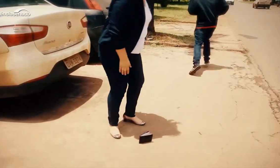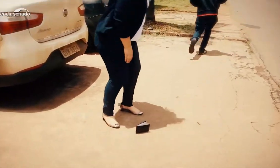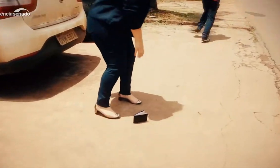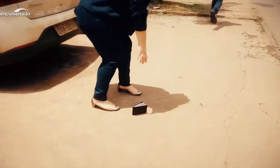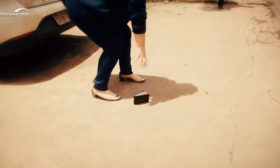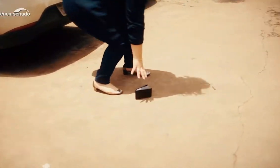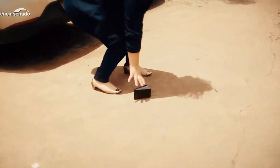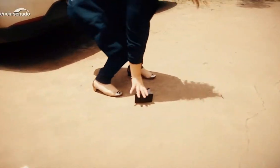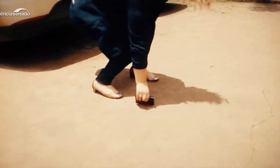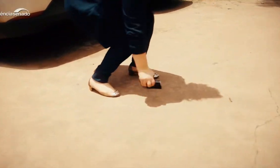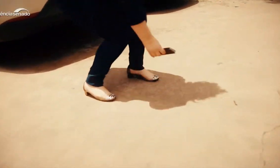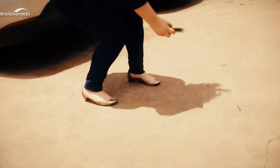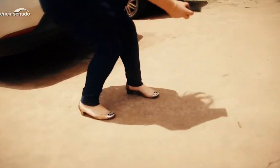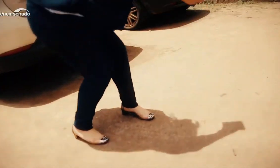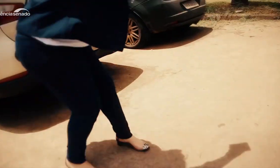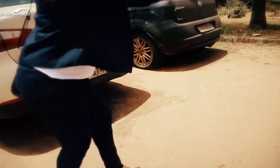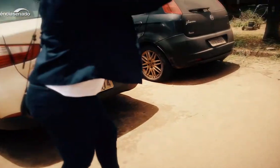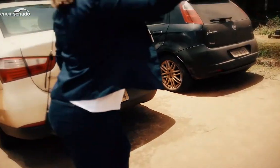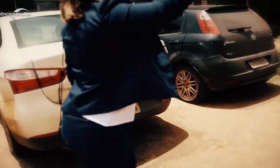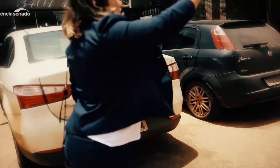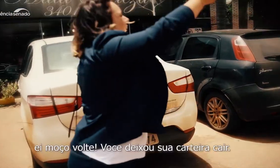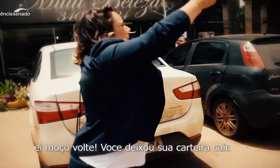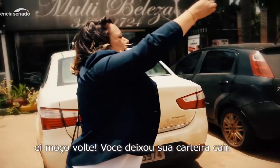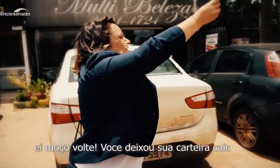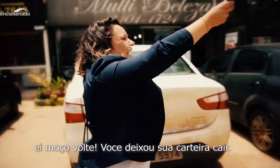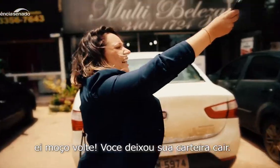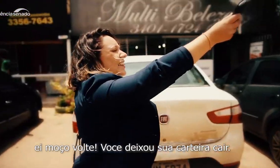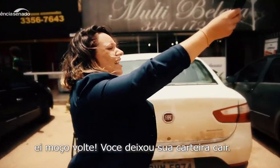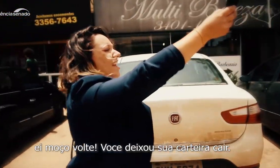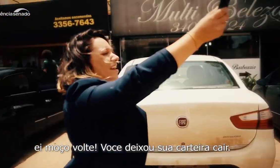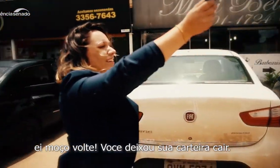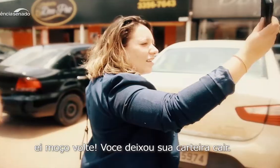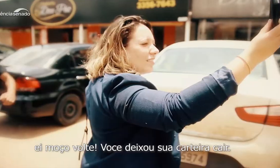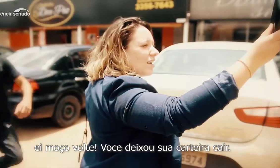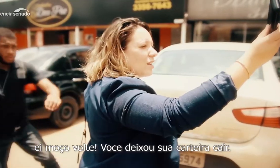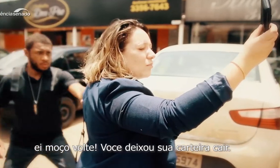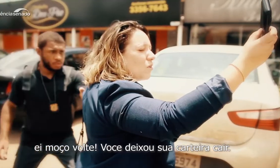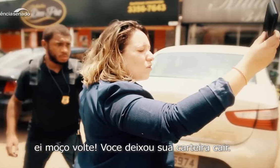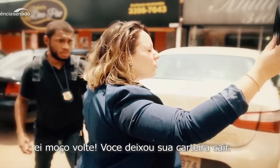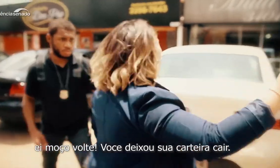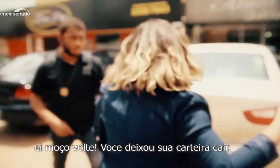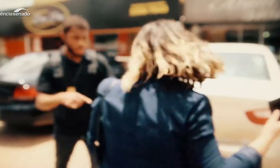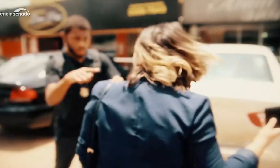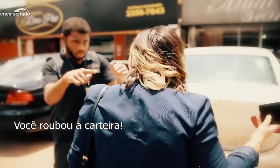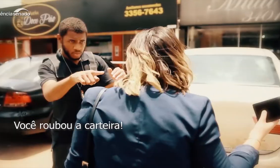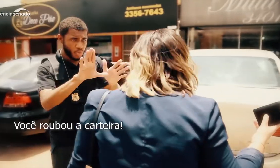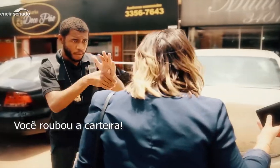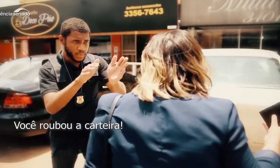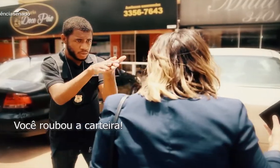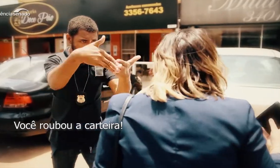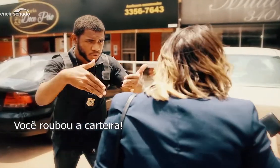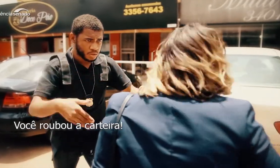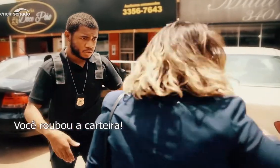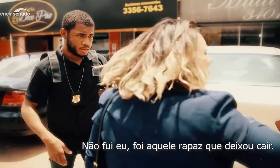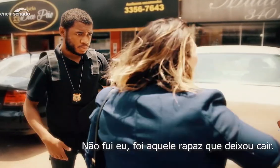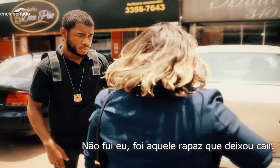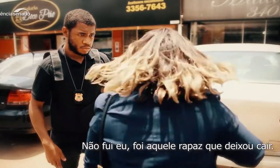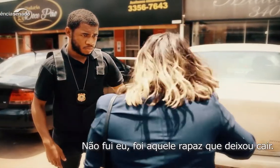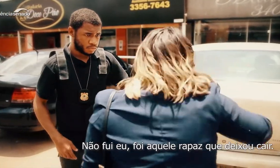Oi, amor. Eu estou caindo da carteira. Amor. Não, não fui eu,